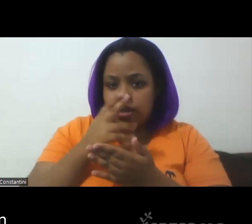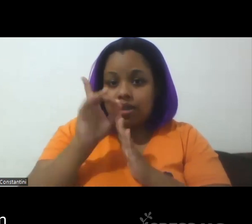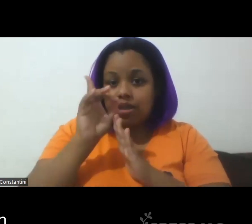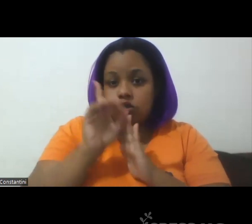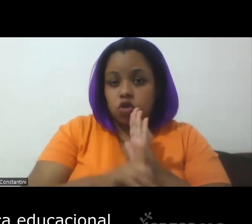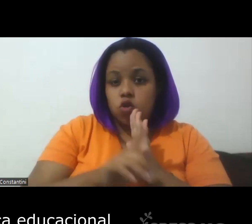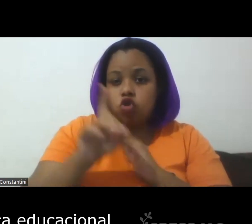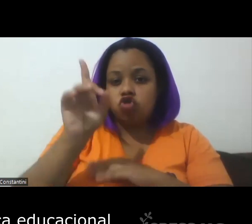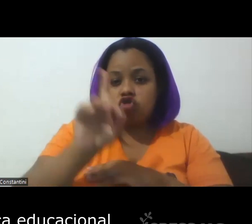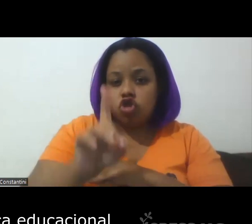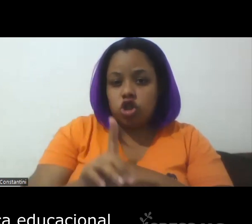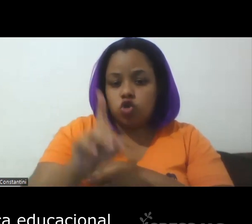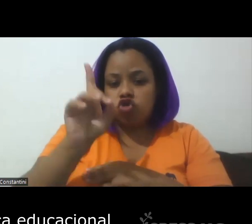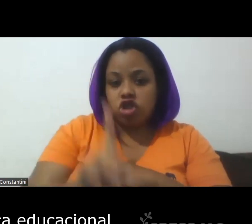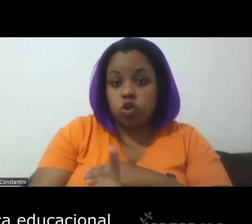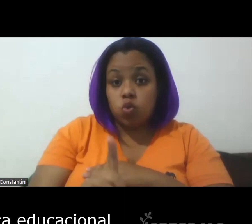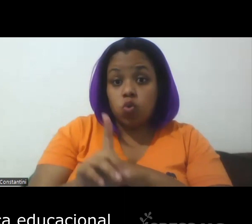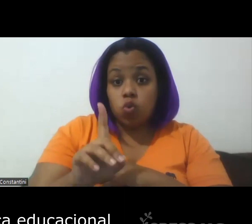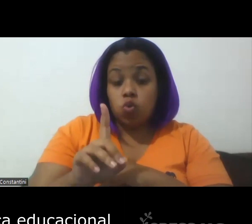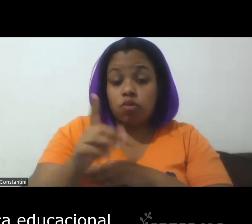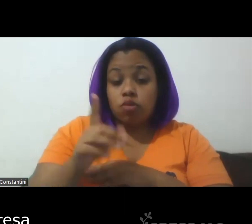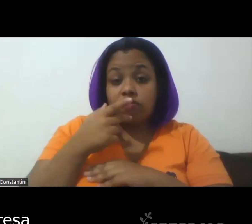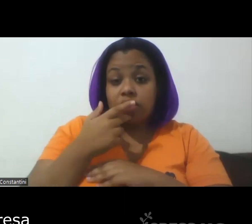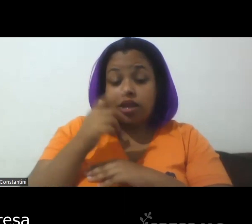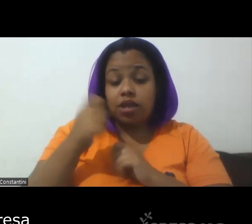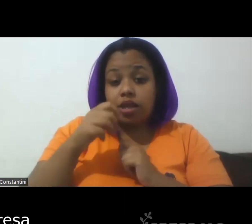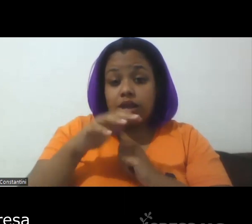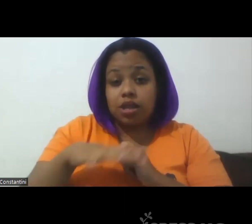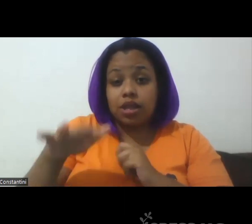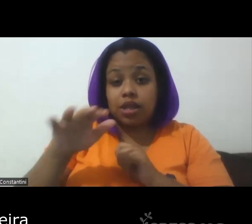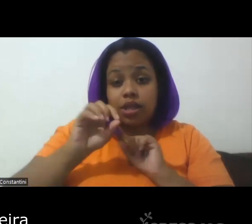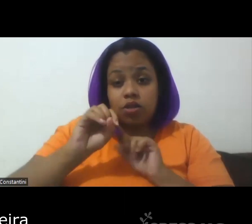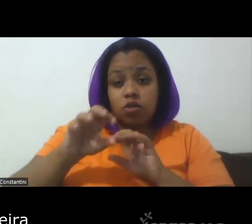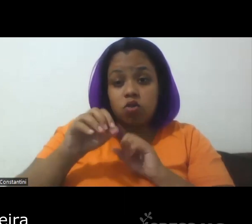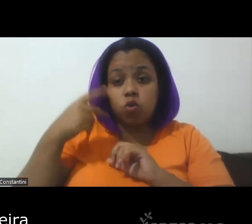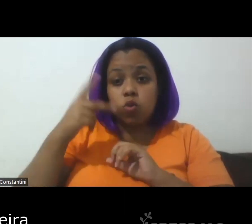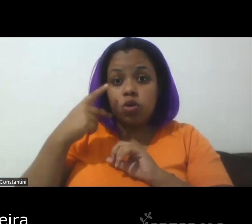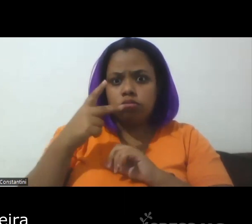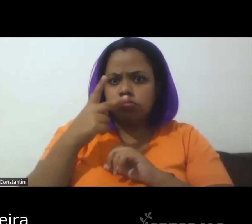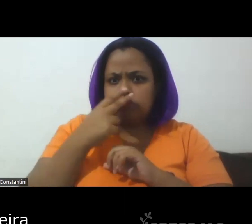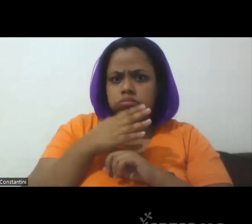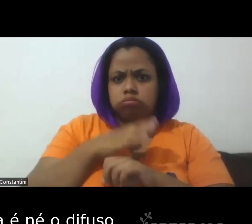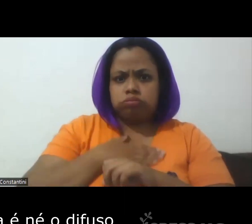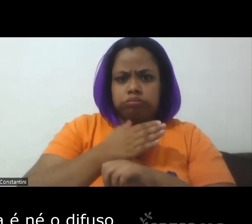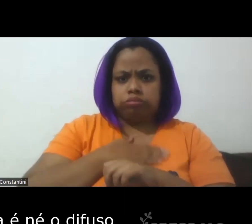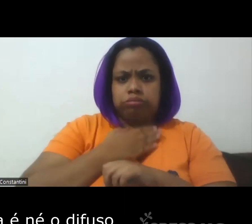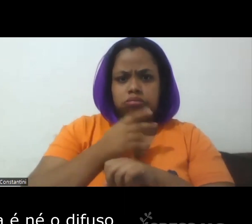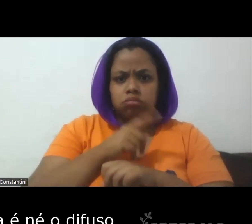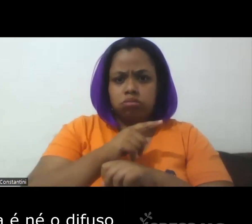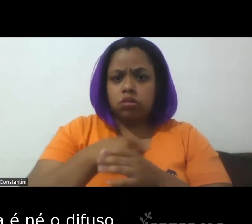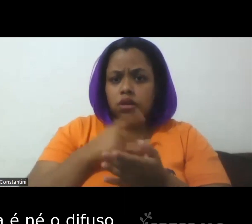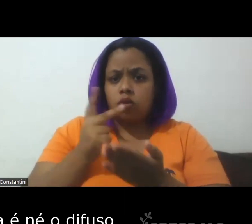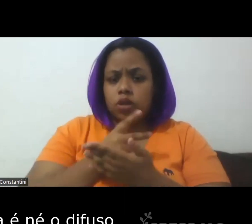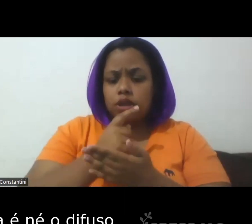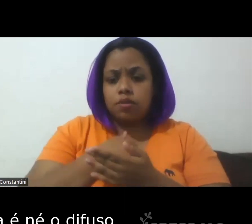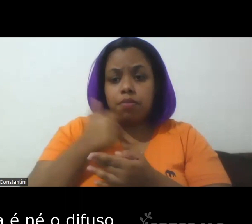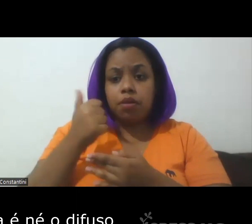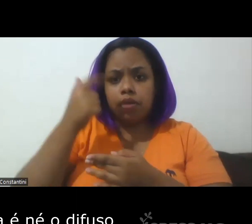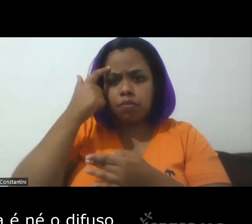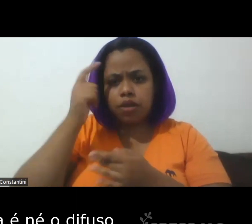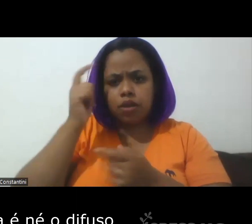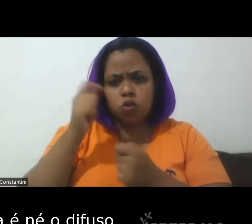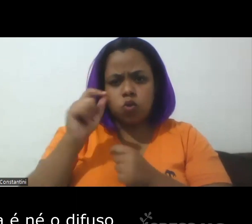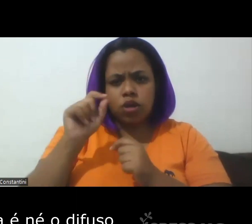pegam né gestores da política educacional de surpresa e a primeira né coisa que ele pensa é né o